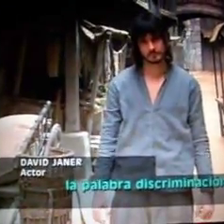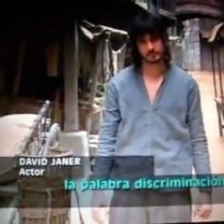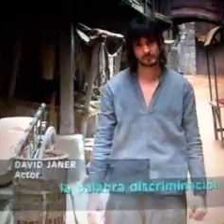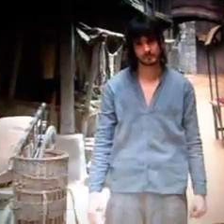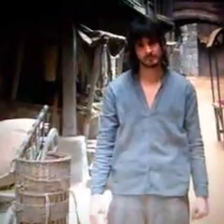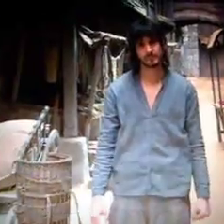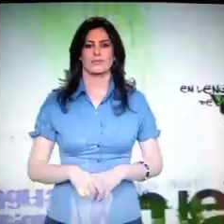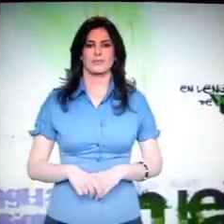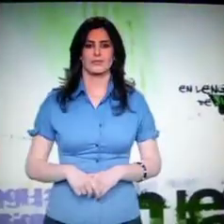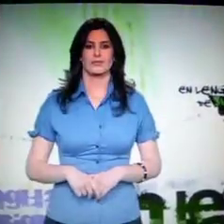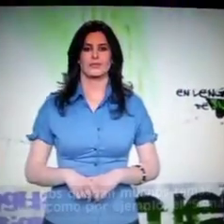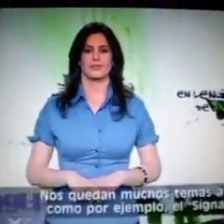Nos quedamos